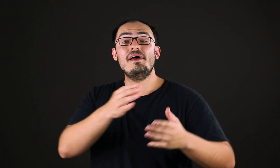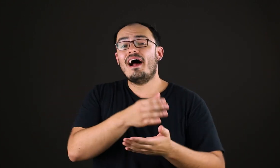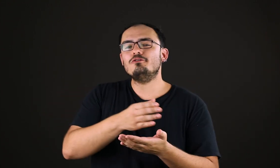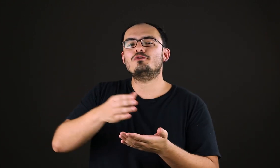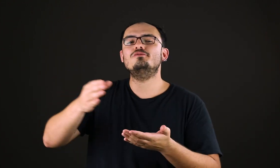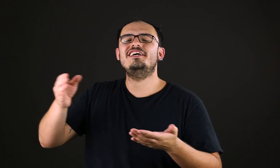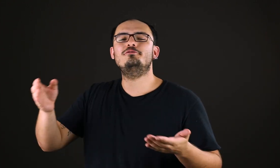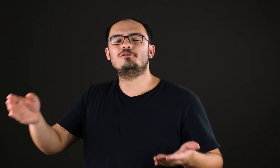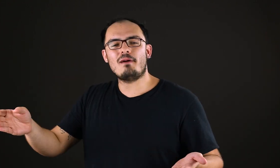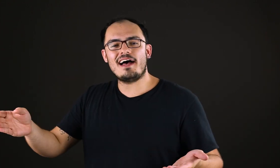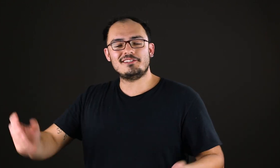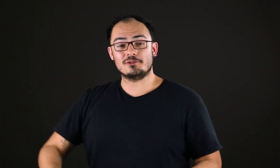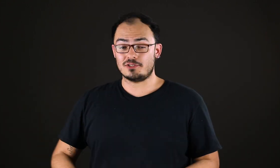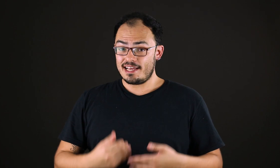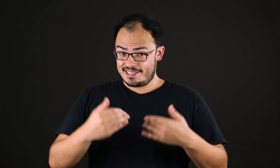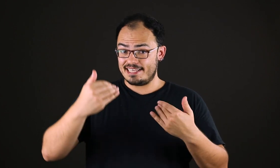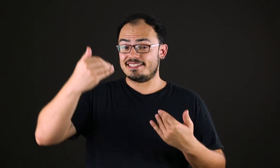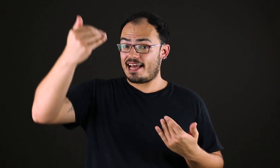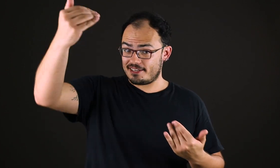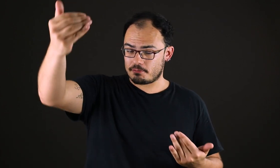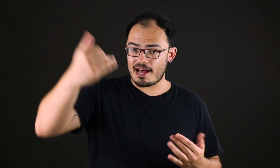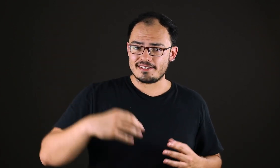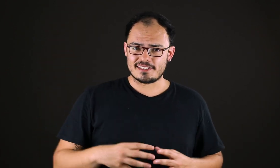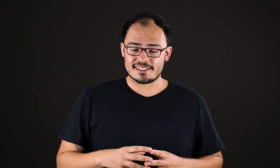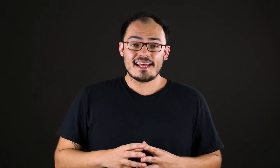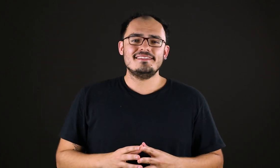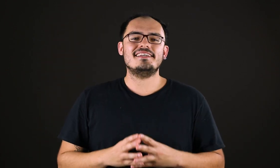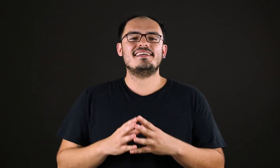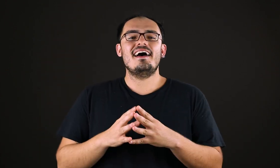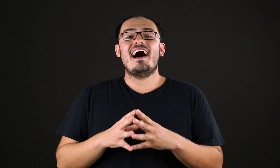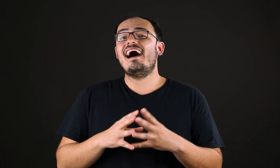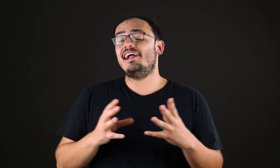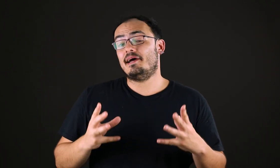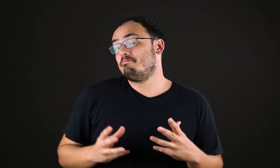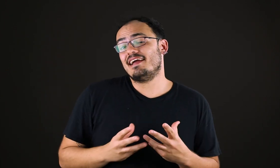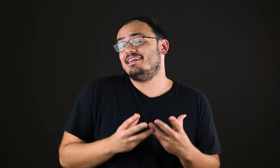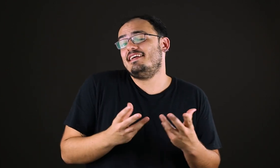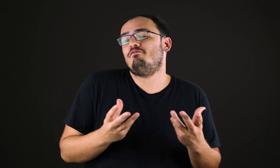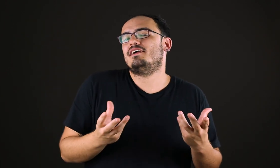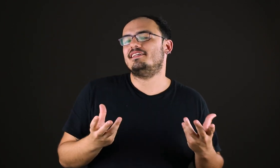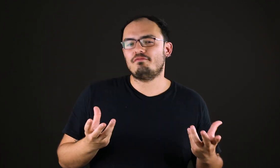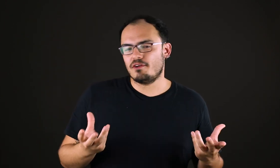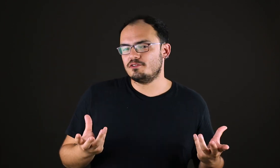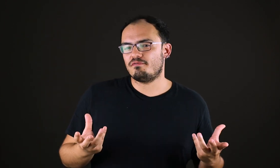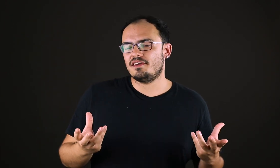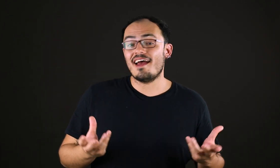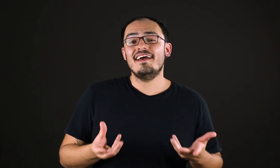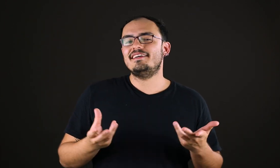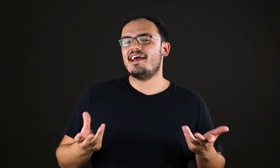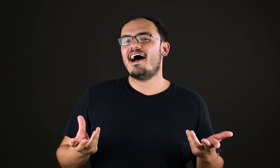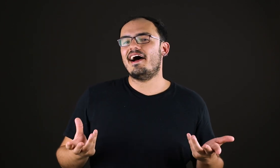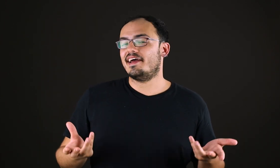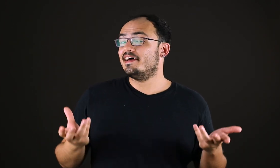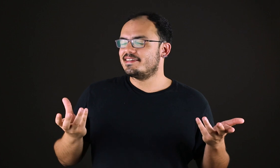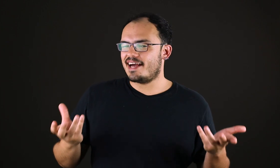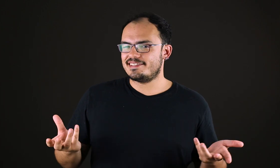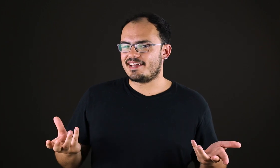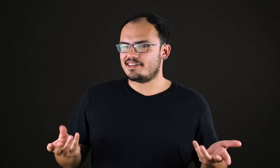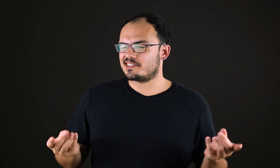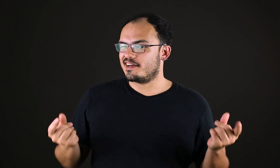aos conceitos básicos e às ideias básicas dessa área magnífica da filosofia, que é a área da estética.